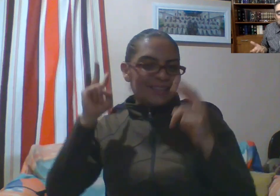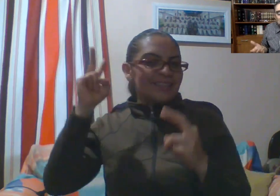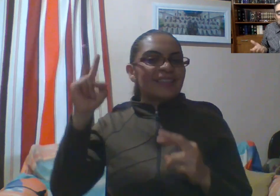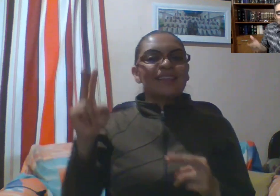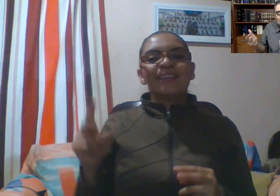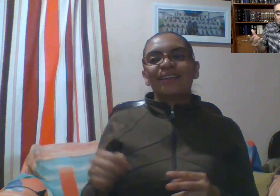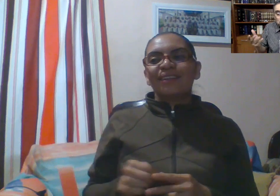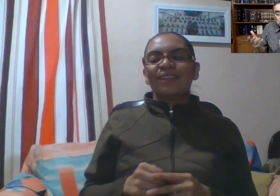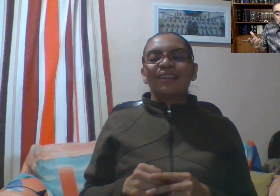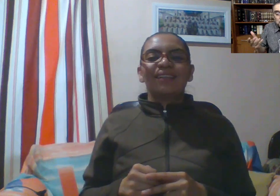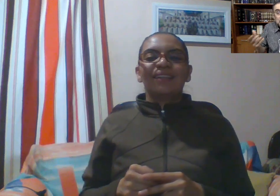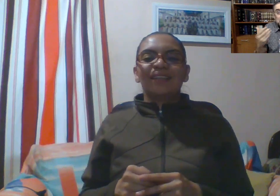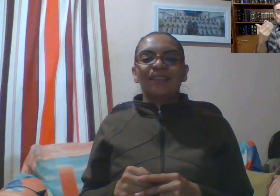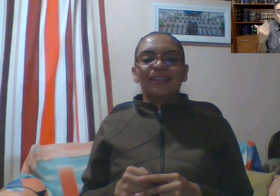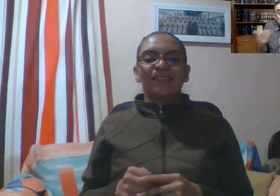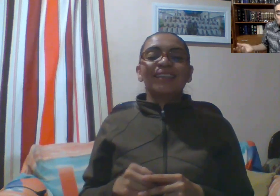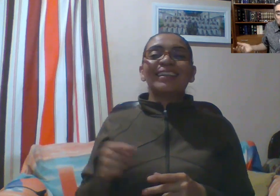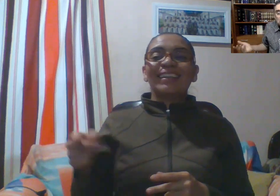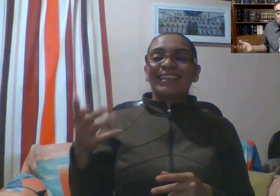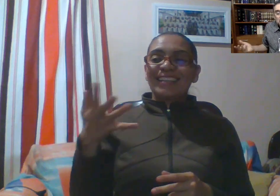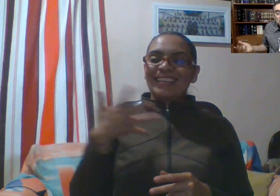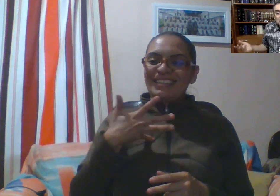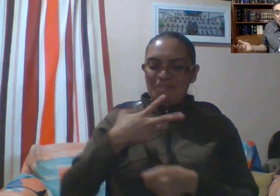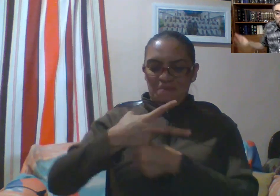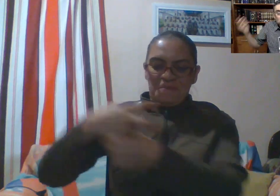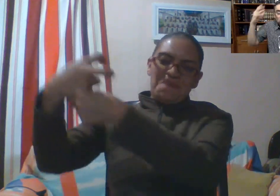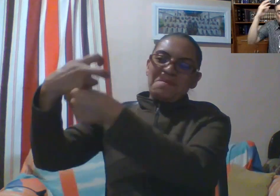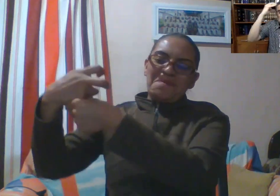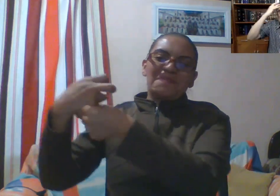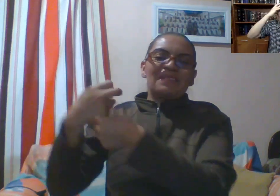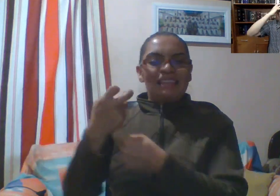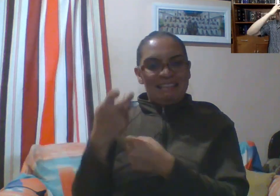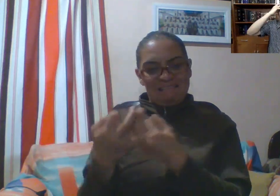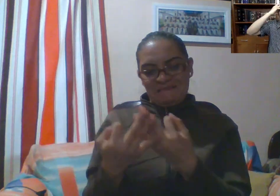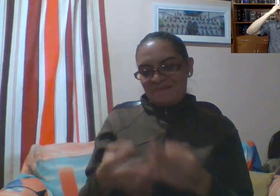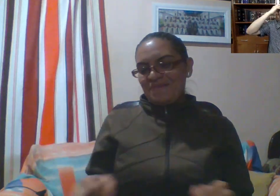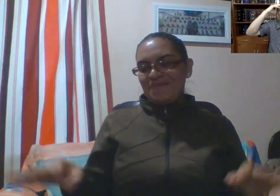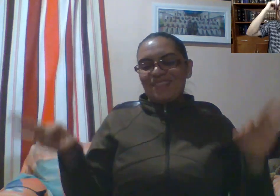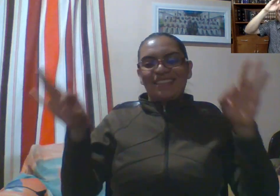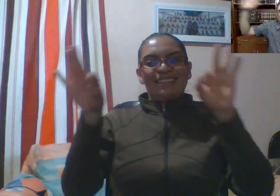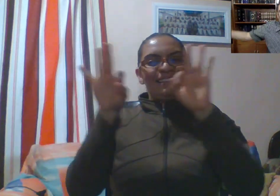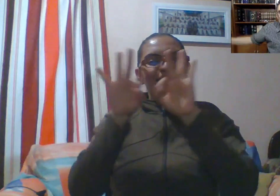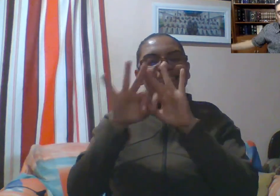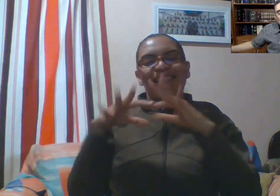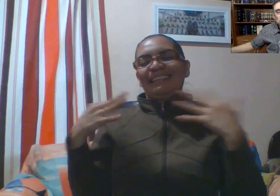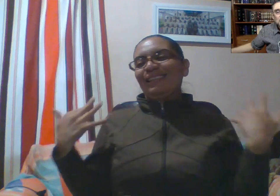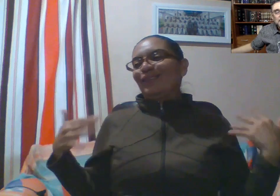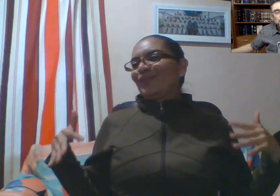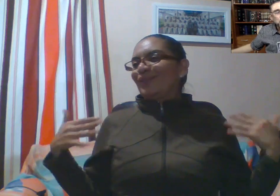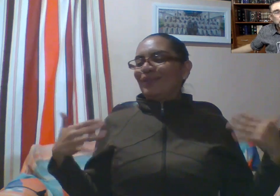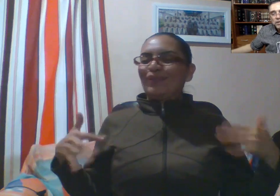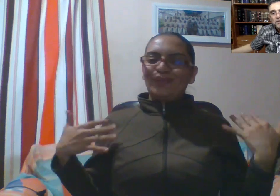Y él se autoinvita. Eso sí ya se sale de toda circunstancia posible,